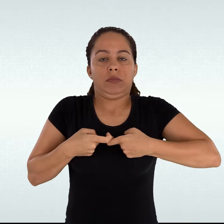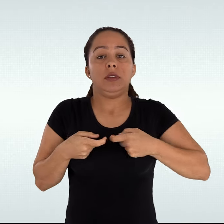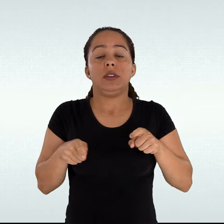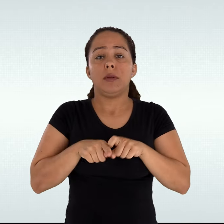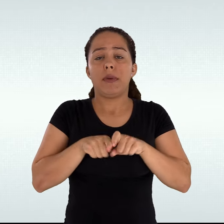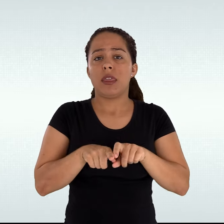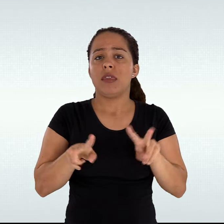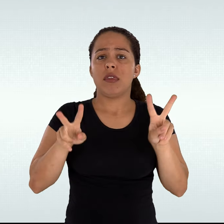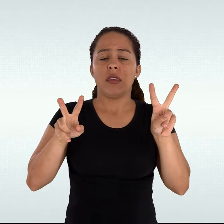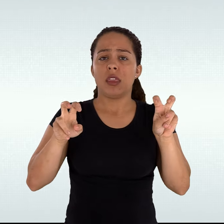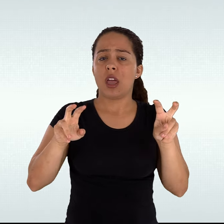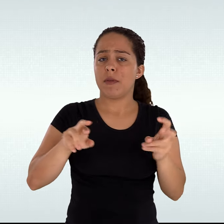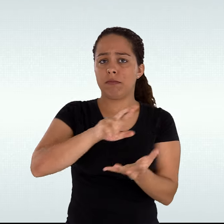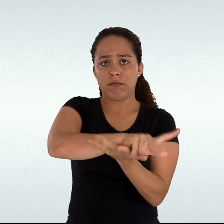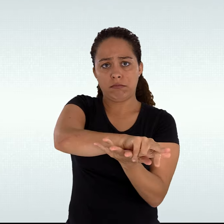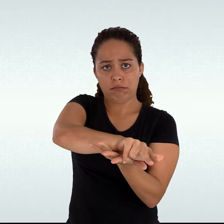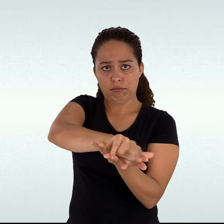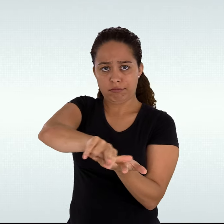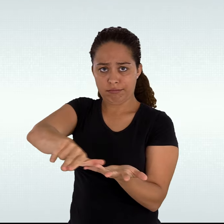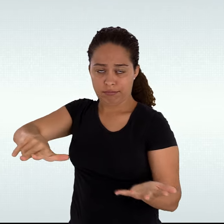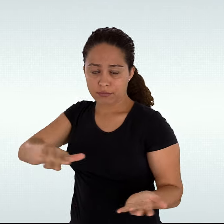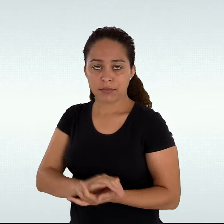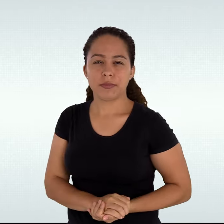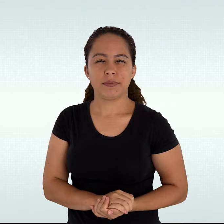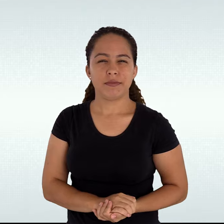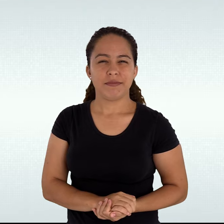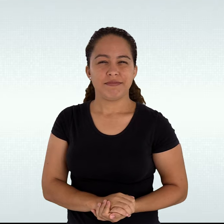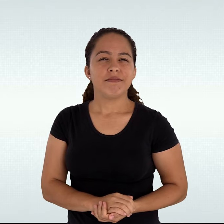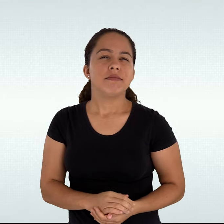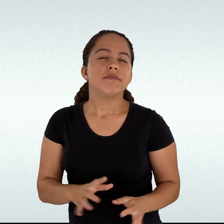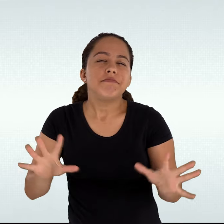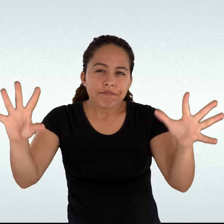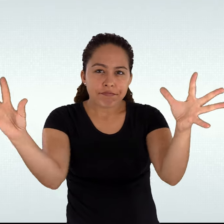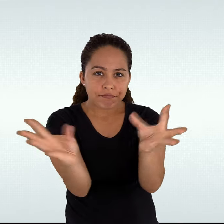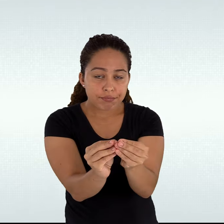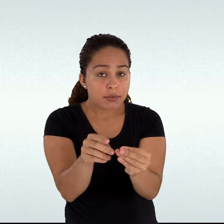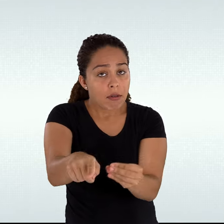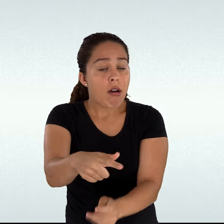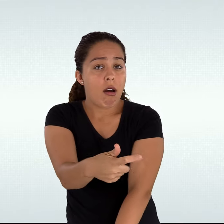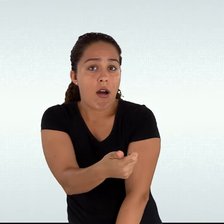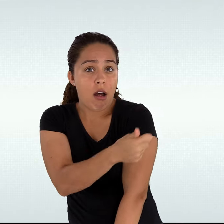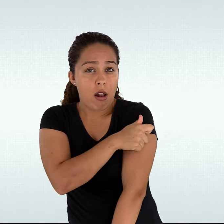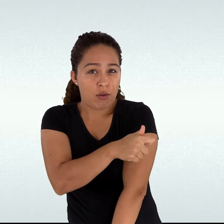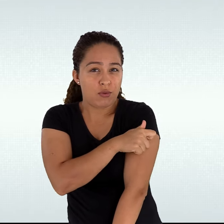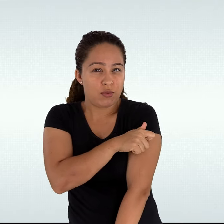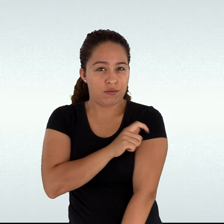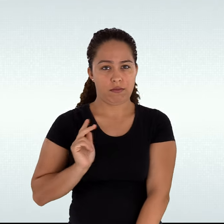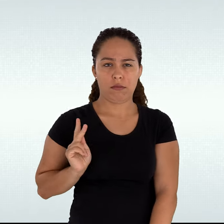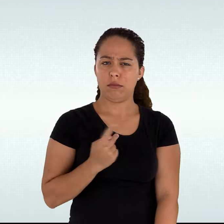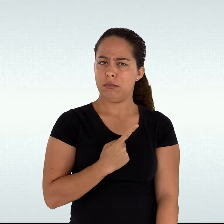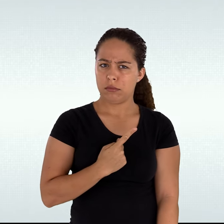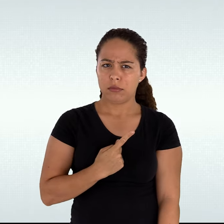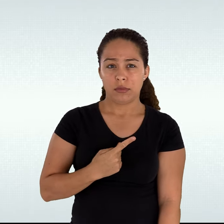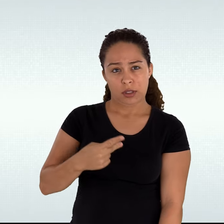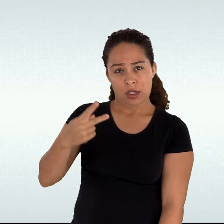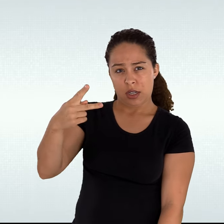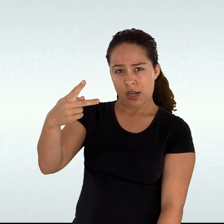Em termos práticos, todos os alunos travestis ou transexuais têm direito a usar o nome social,